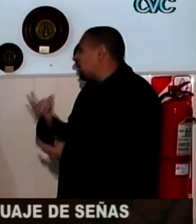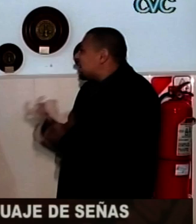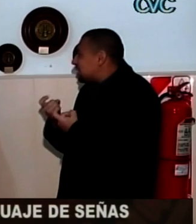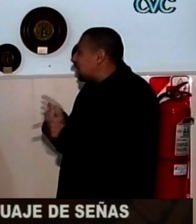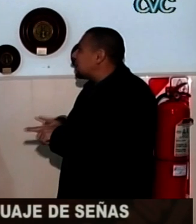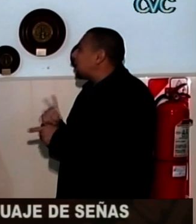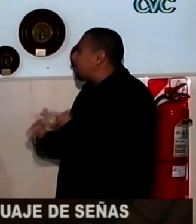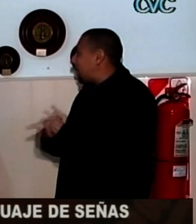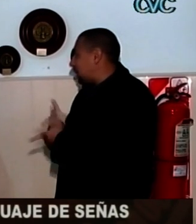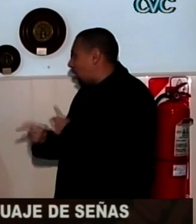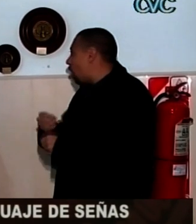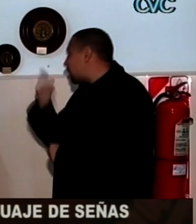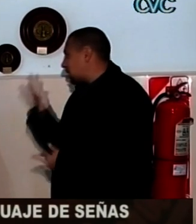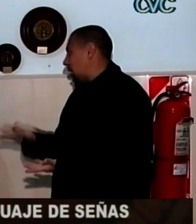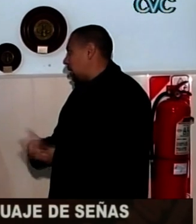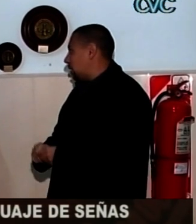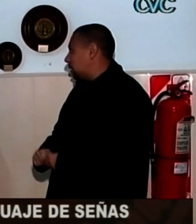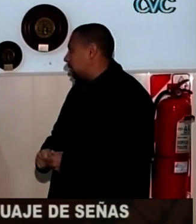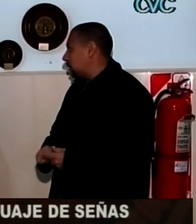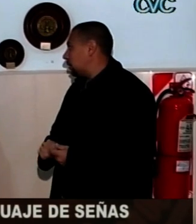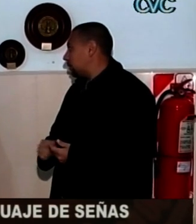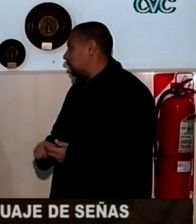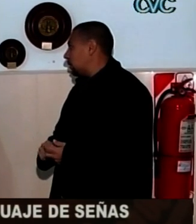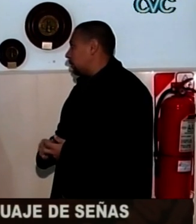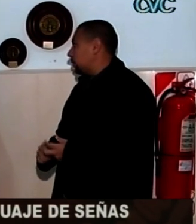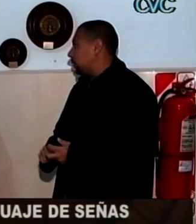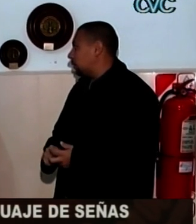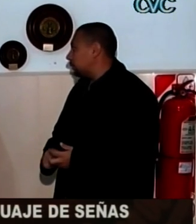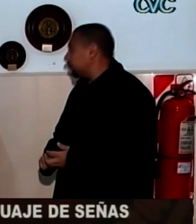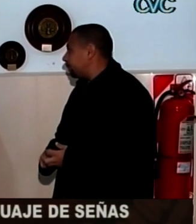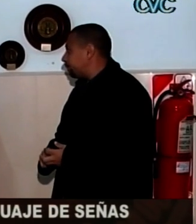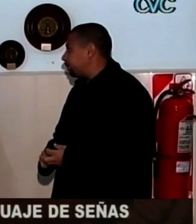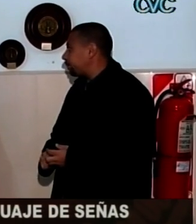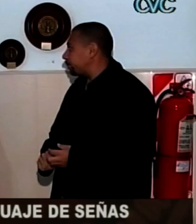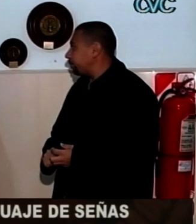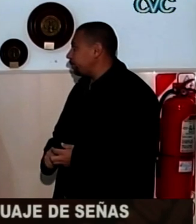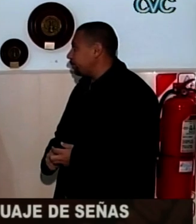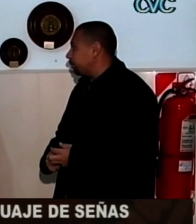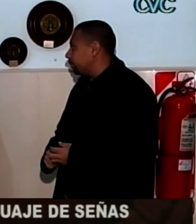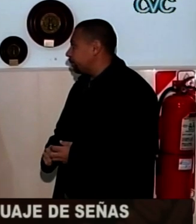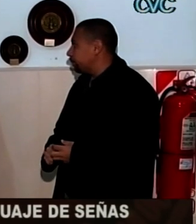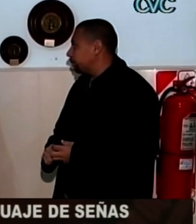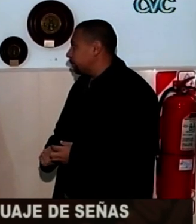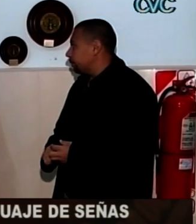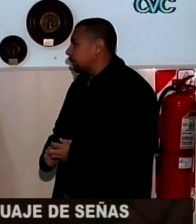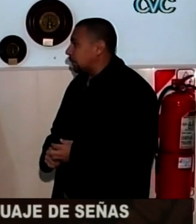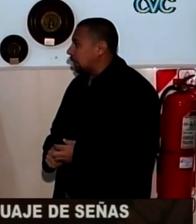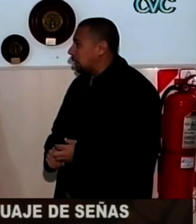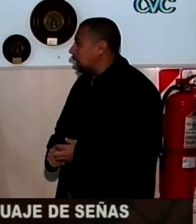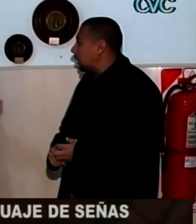rogamos que pronto podamos tener la carrera acá en la provincia de Entre Ríos, con la tecnicatura de intérprete. Claro. ¿Y ustedes recorren otras